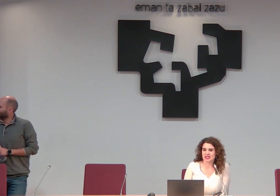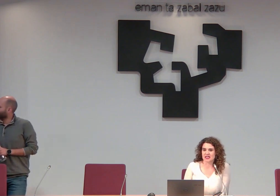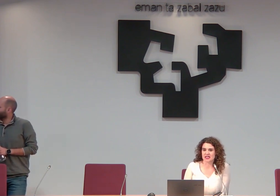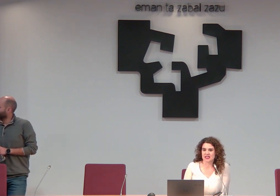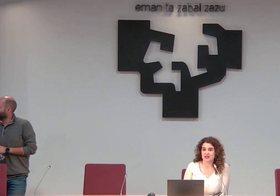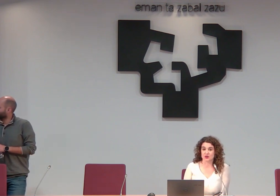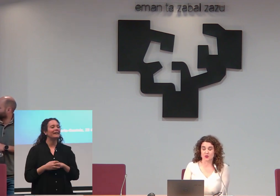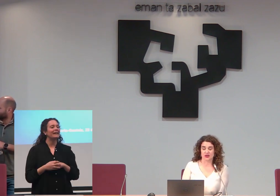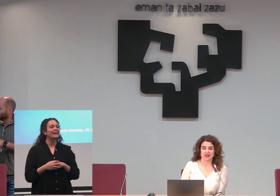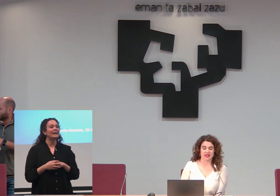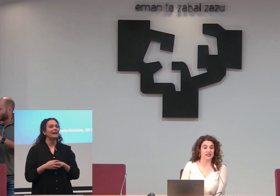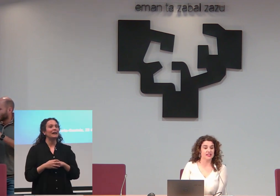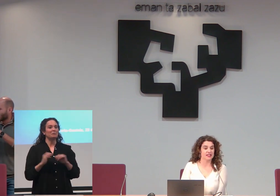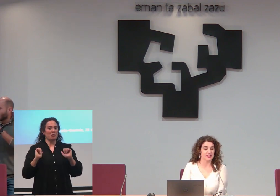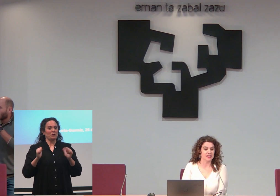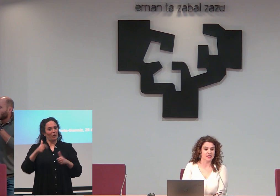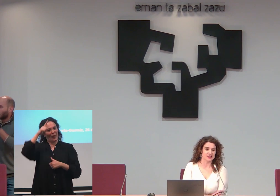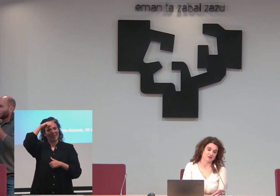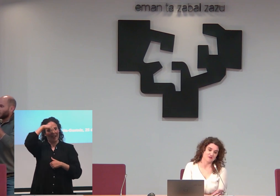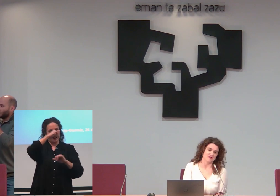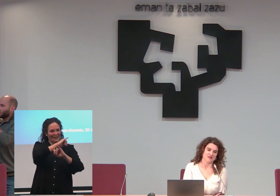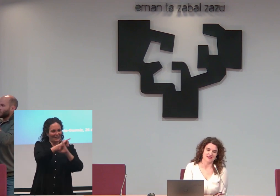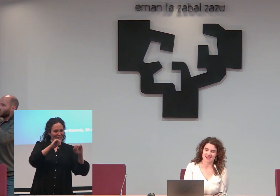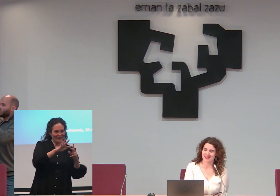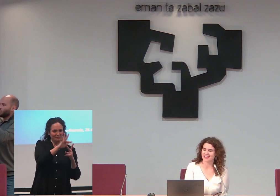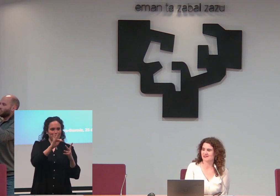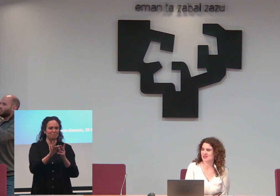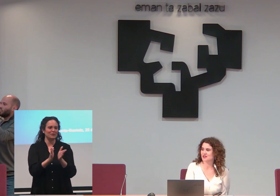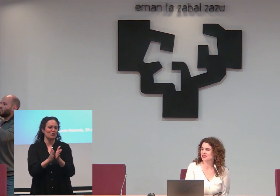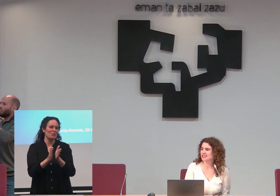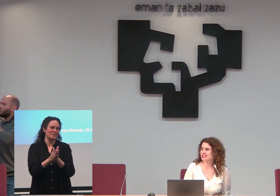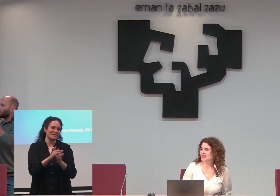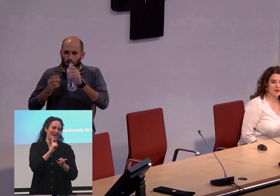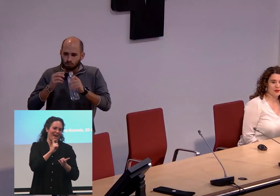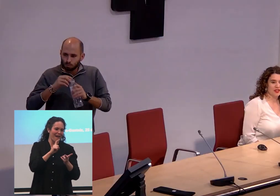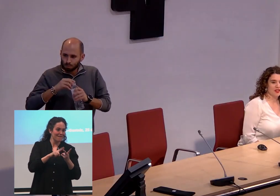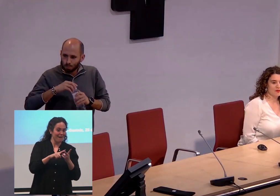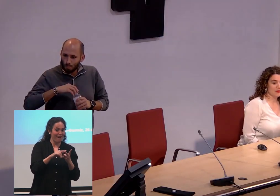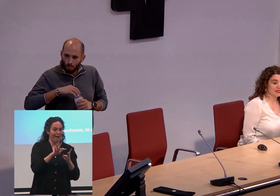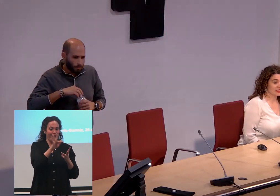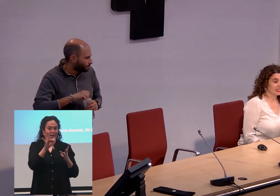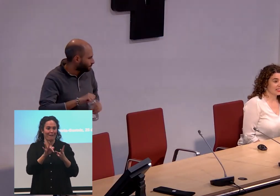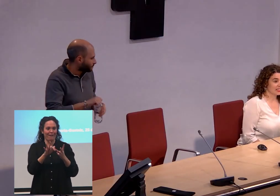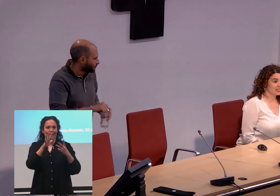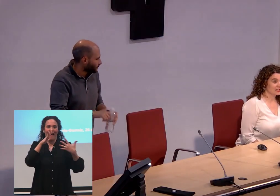la introducción de la decana y de mi compañera Ana Tamayo, procedemos a presentar al